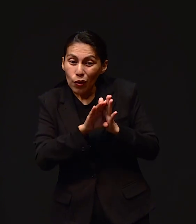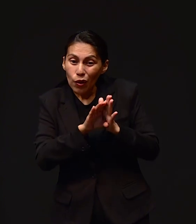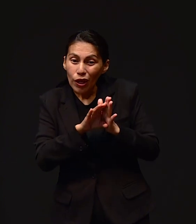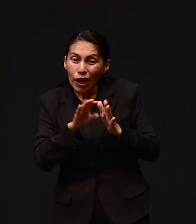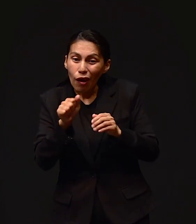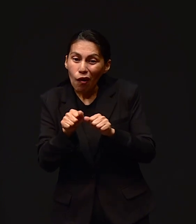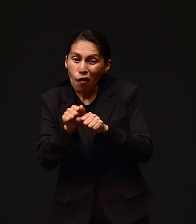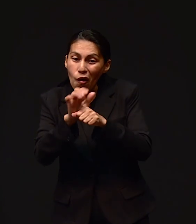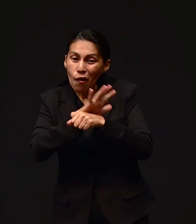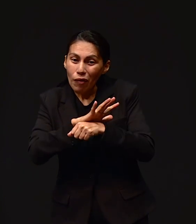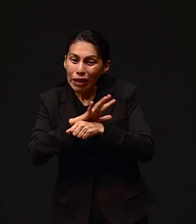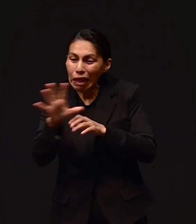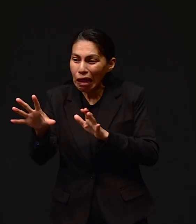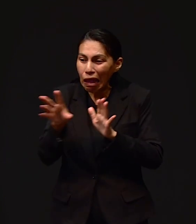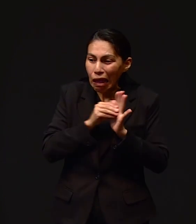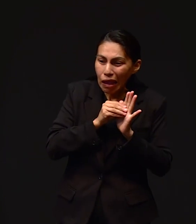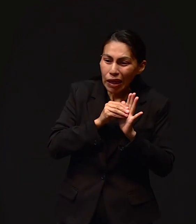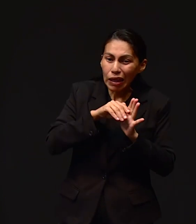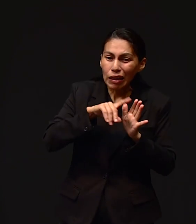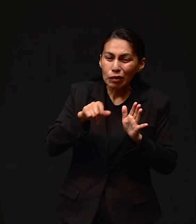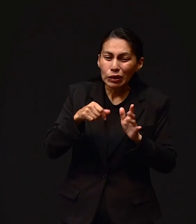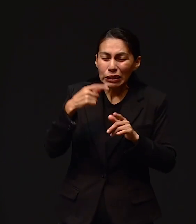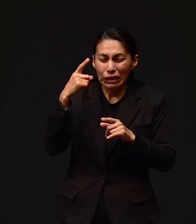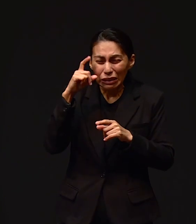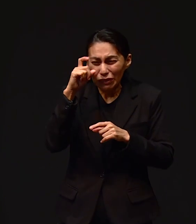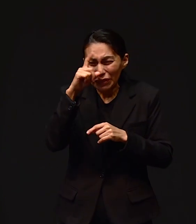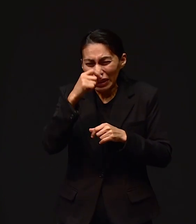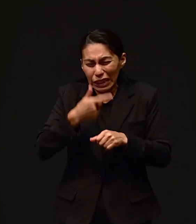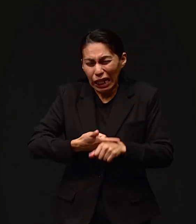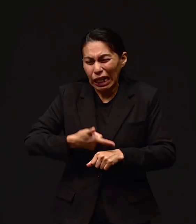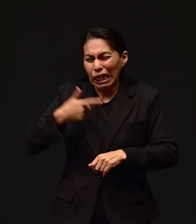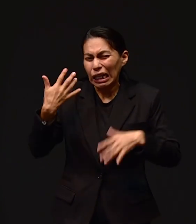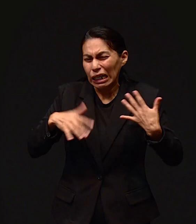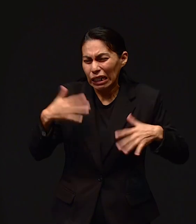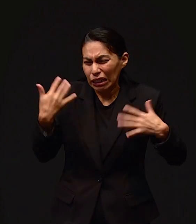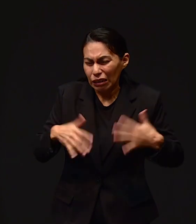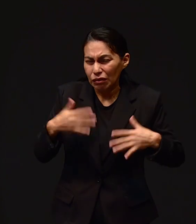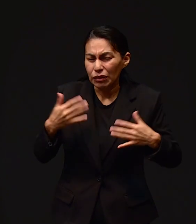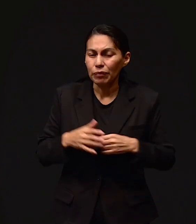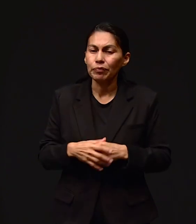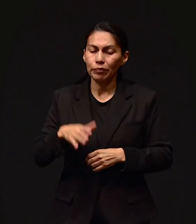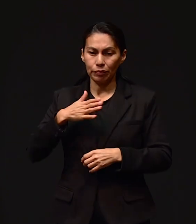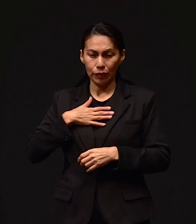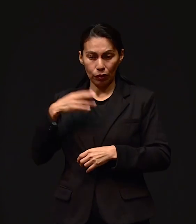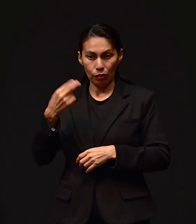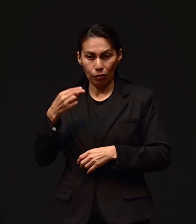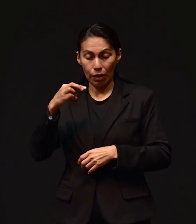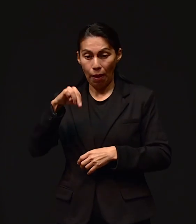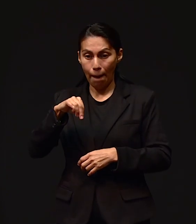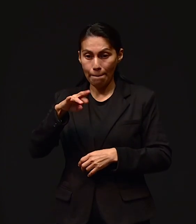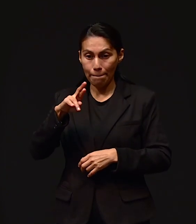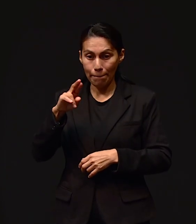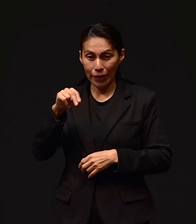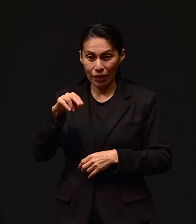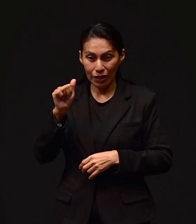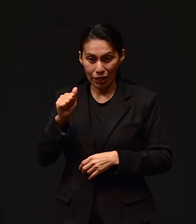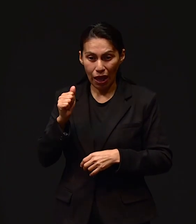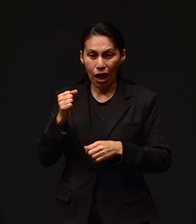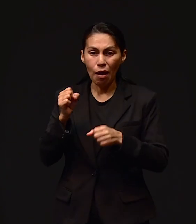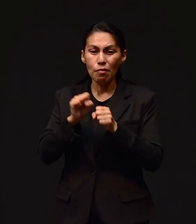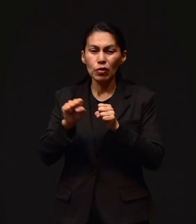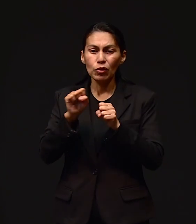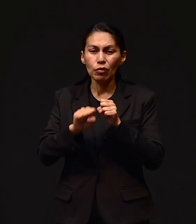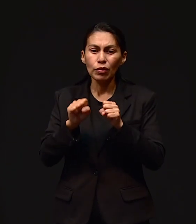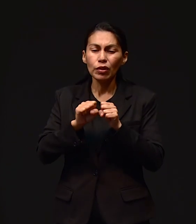Se contagió Y se complicó todo Yo me llamo Mirna Areli Guzmán Mi sobrino